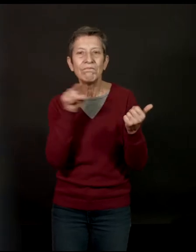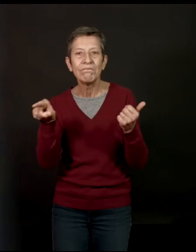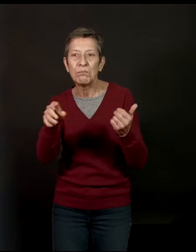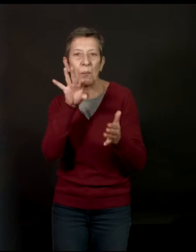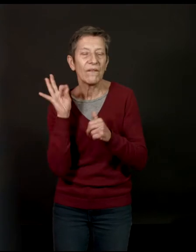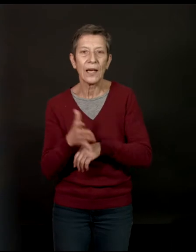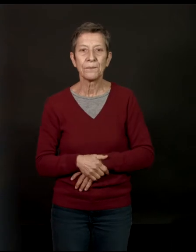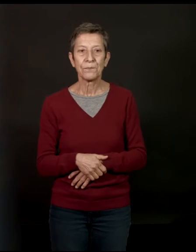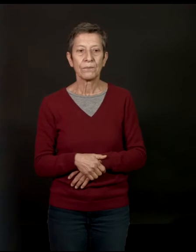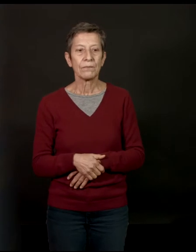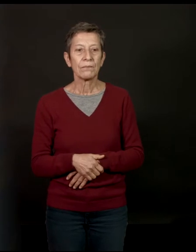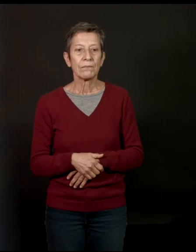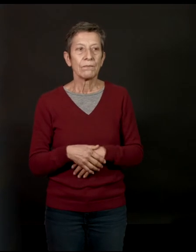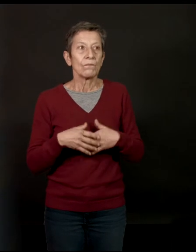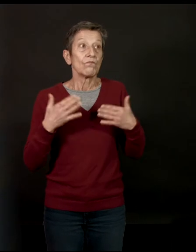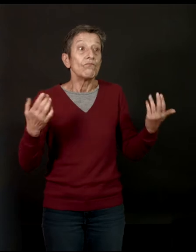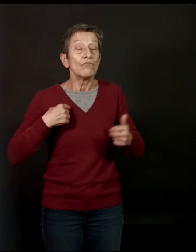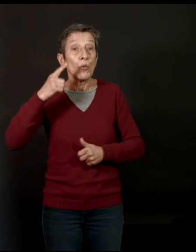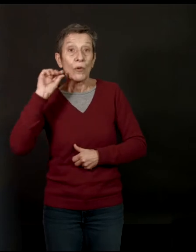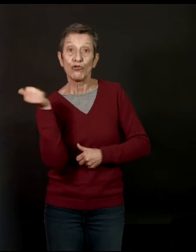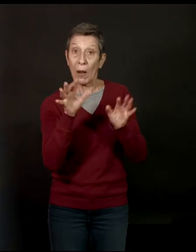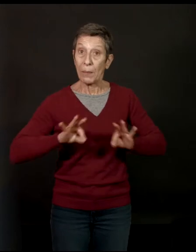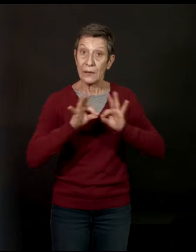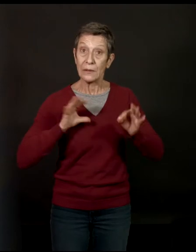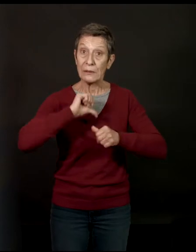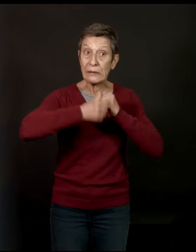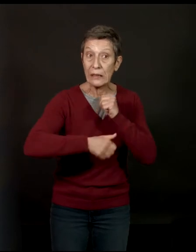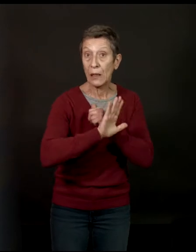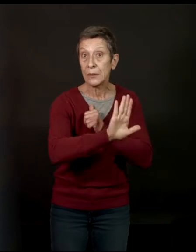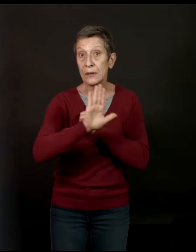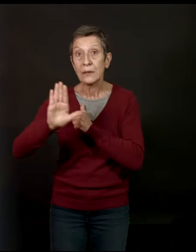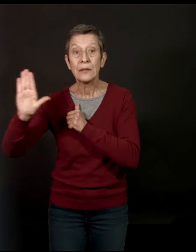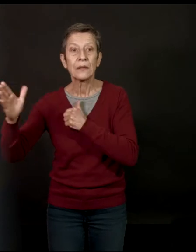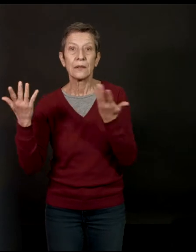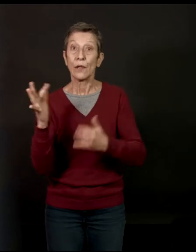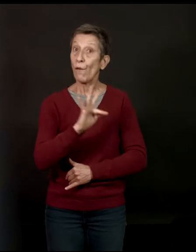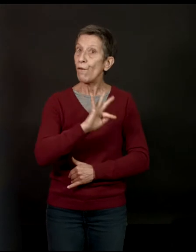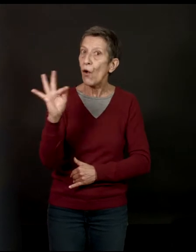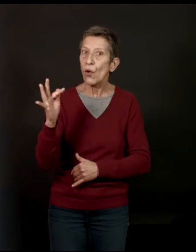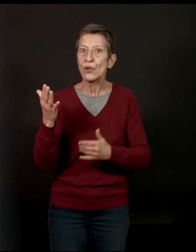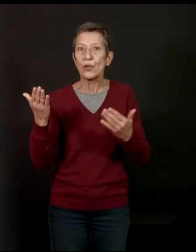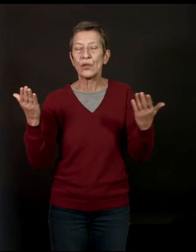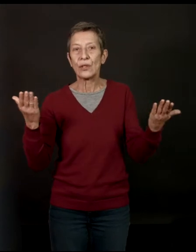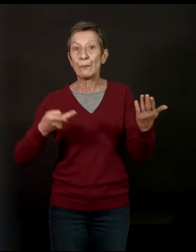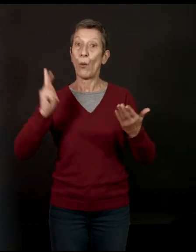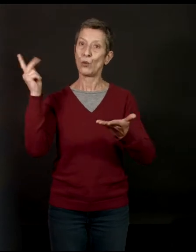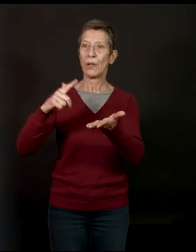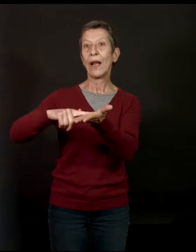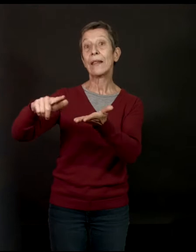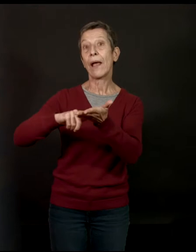Alors, je pense que les pays ont leur genre un peu. Donc, en France, c'est peut-être plus littéraire,